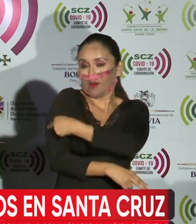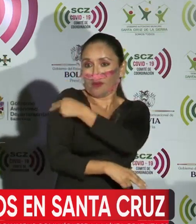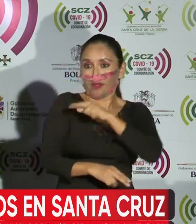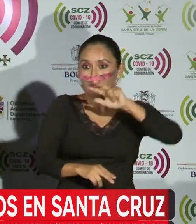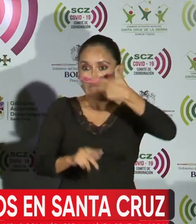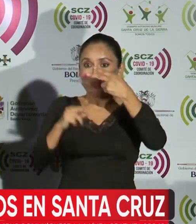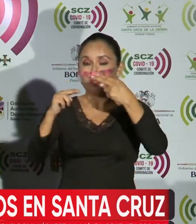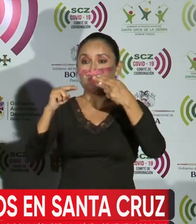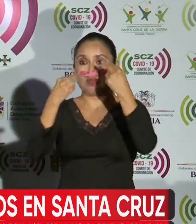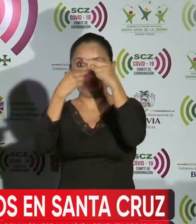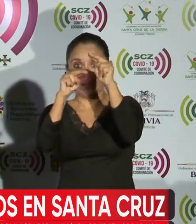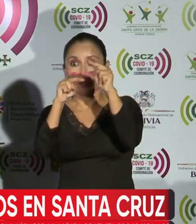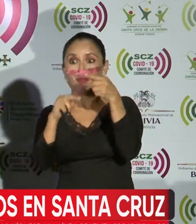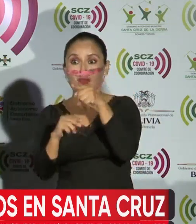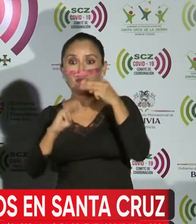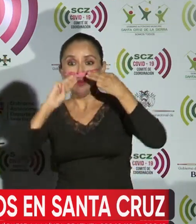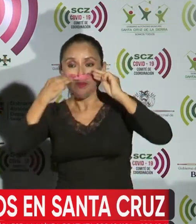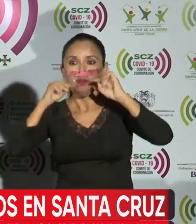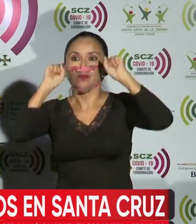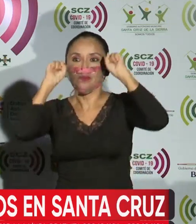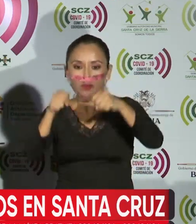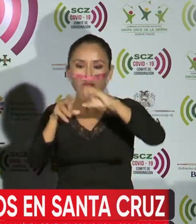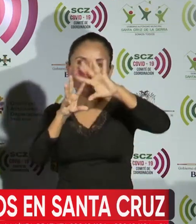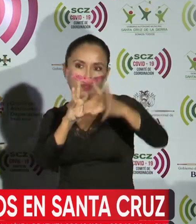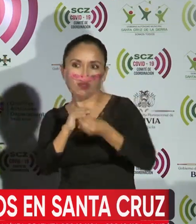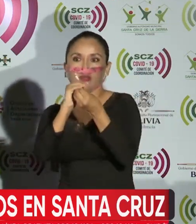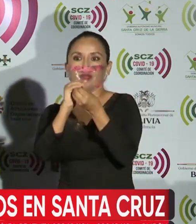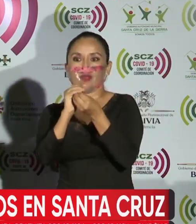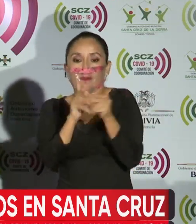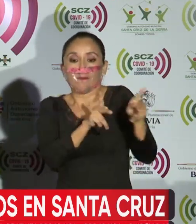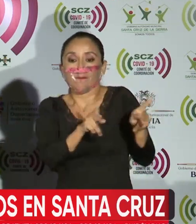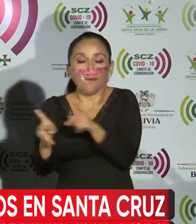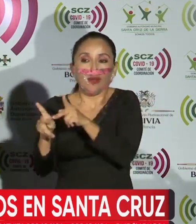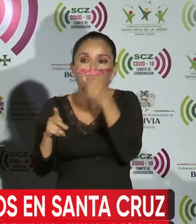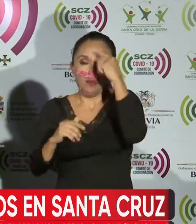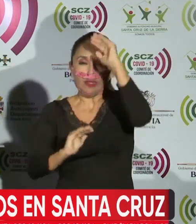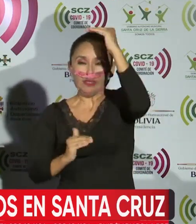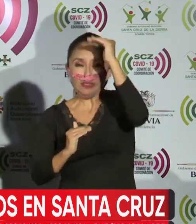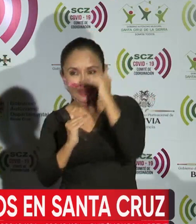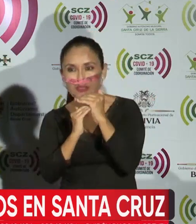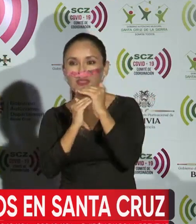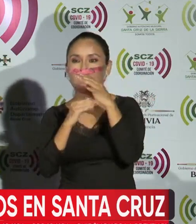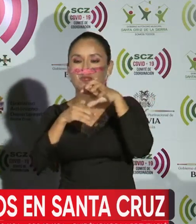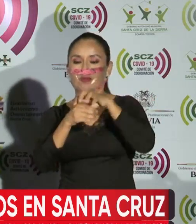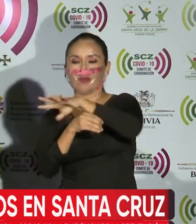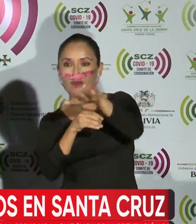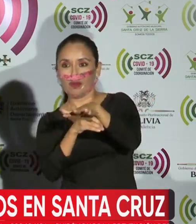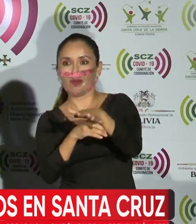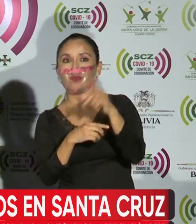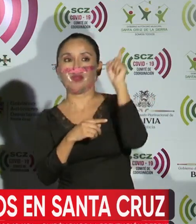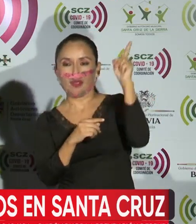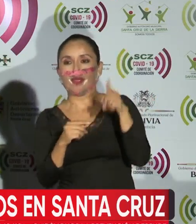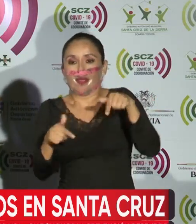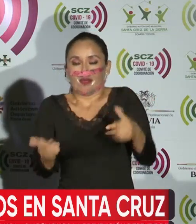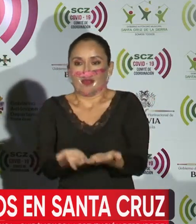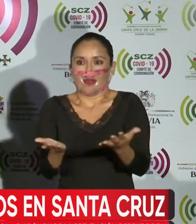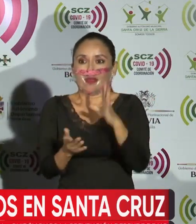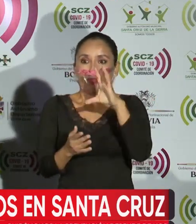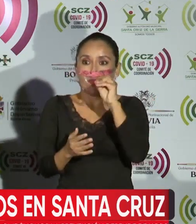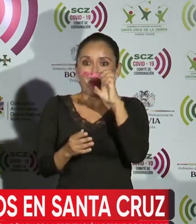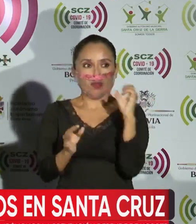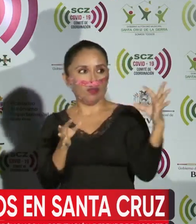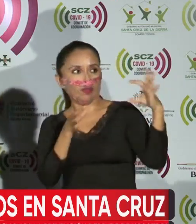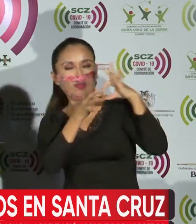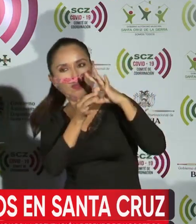de tercer nivel de Montero también se pueda incorporar en el plan de contención de coronavirus del Centro de Operaciones de